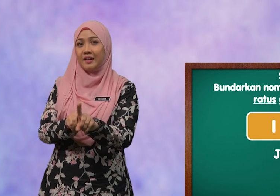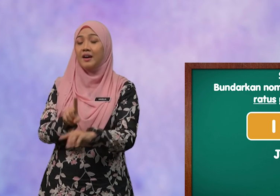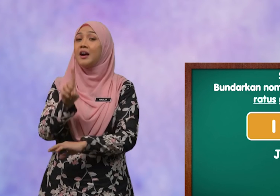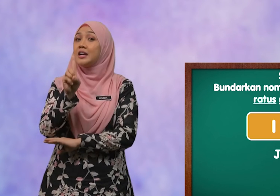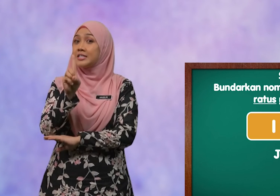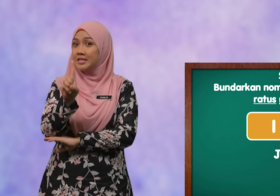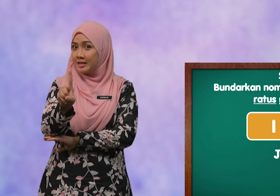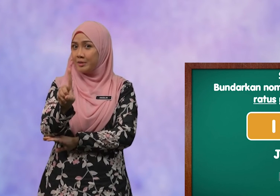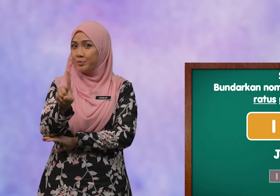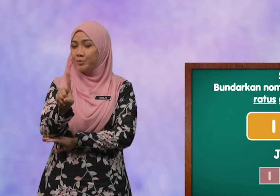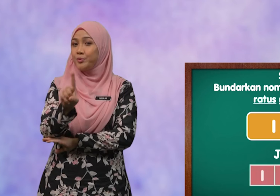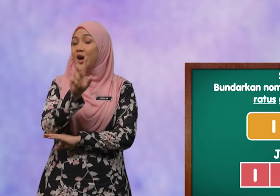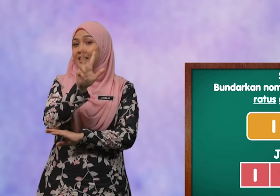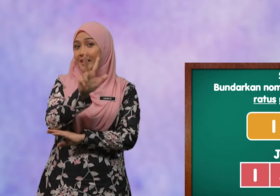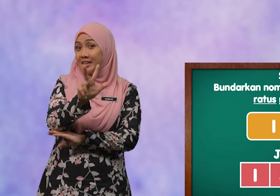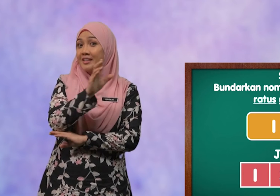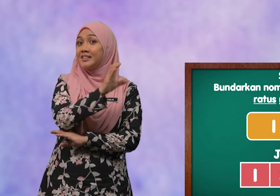1,300